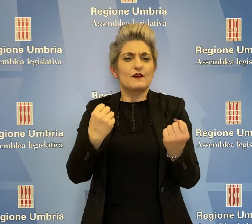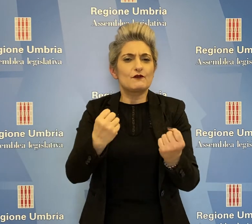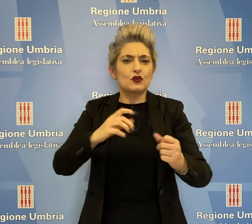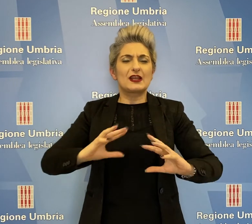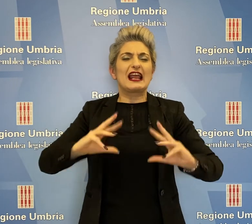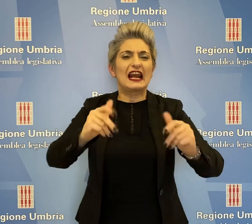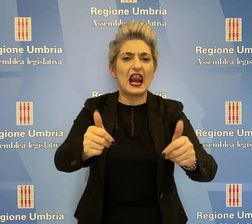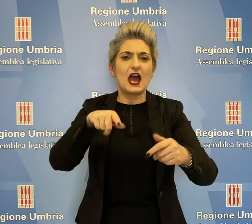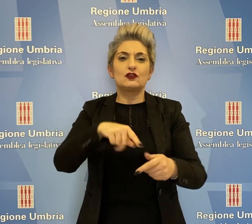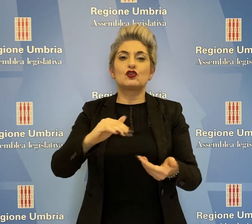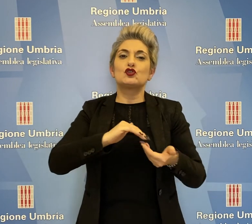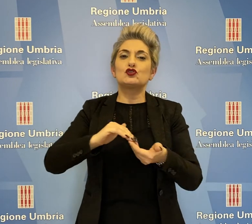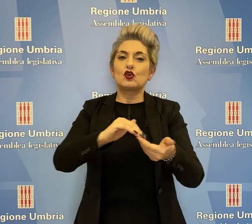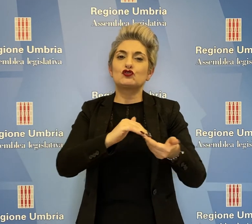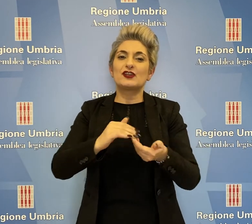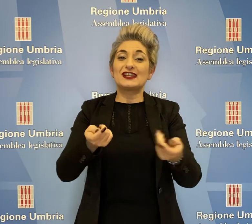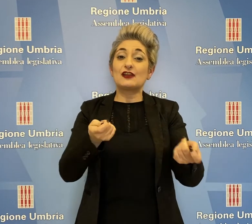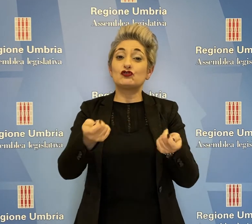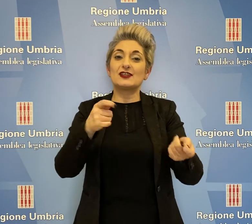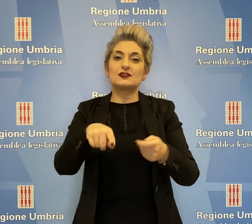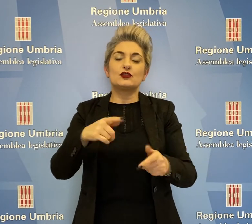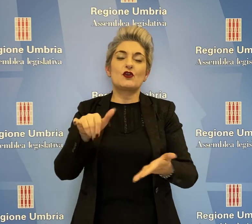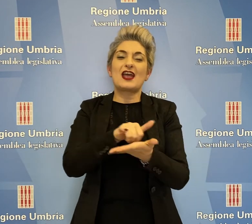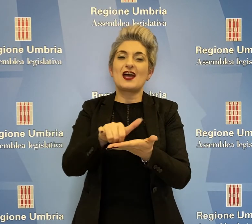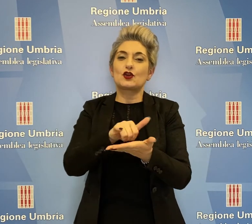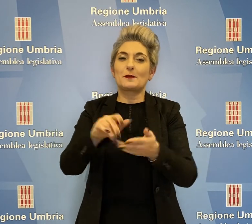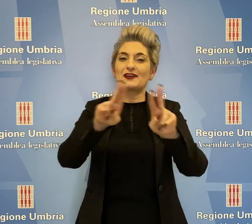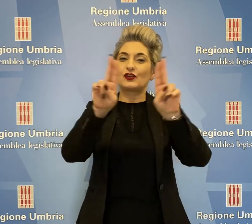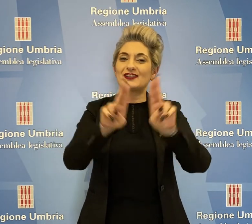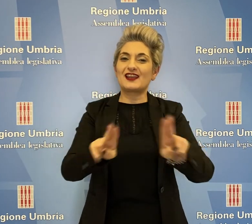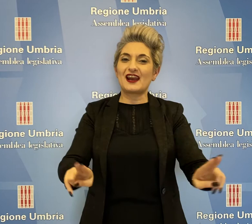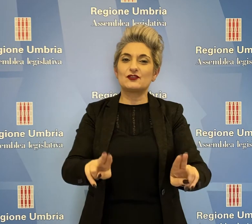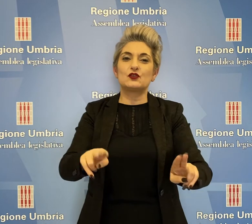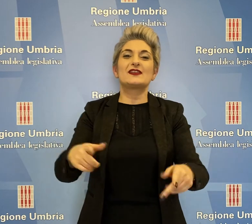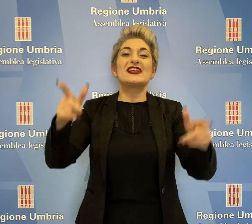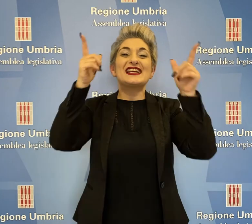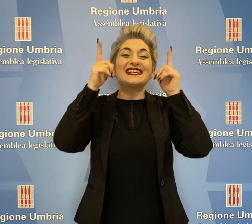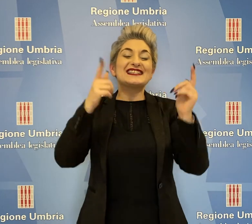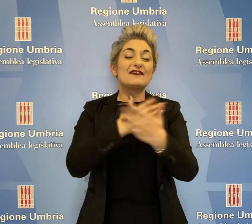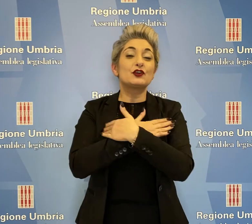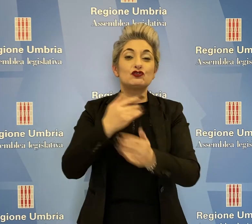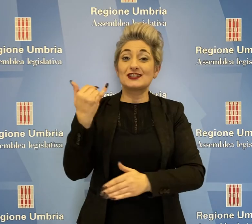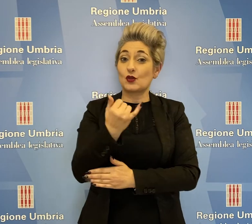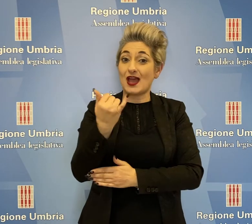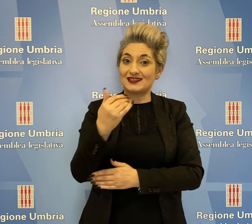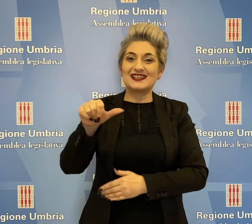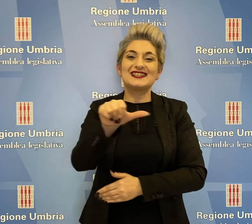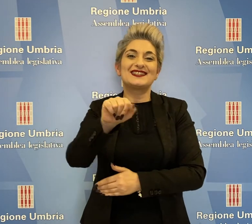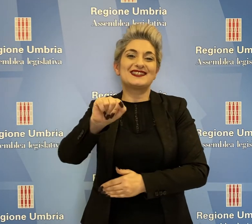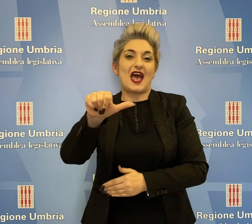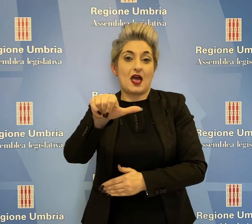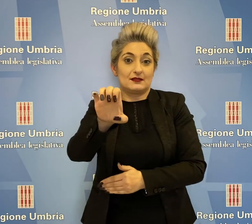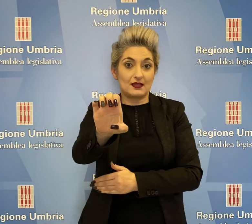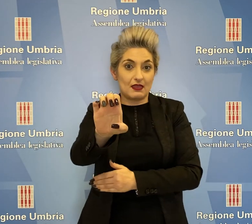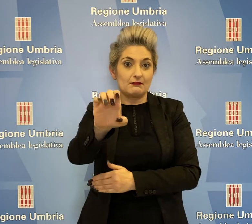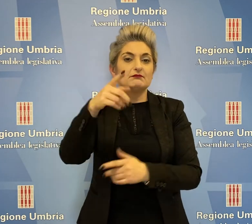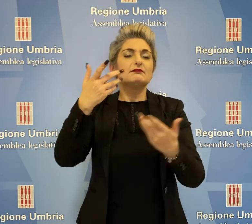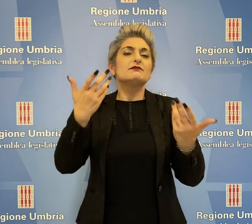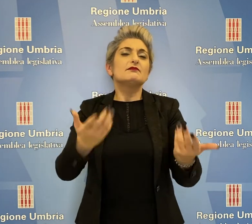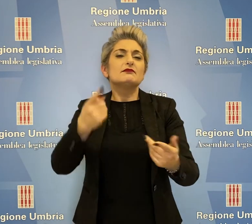di rafforzamento e rilancio della Società di Gestione dell'Aeroporto Internazionale San Francesco di Assisi, la SASE, anche